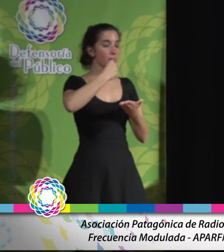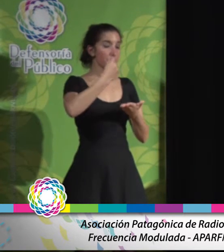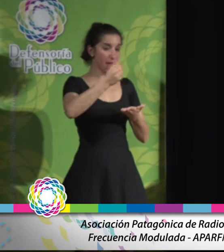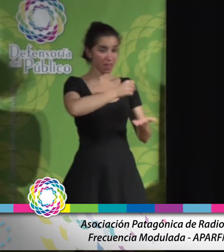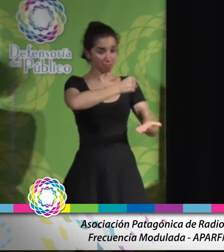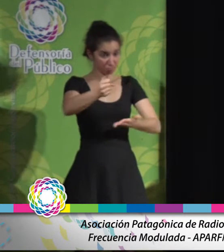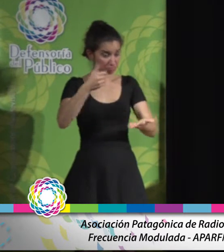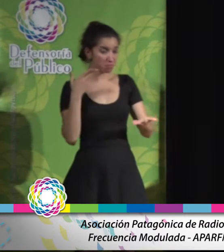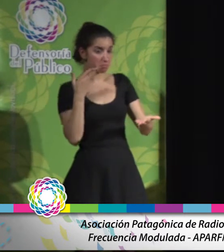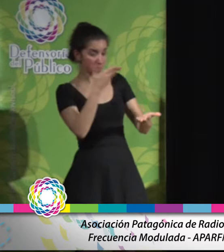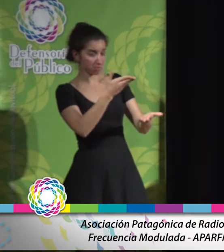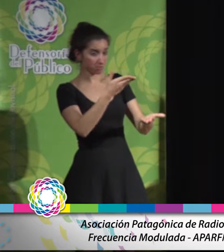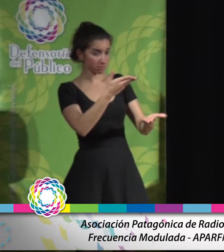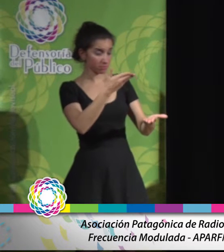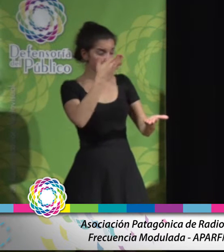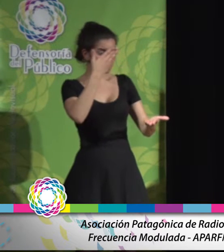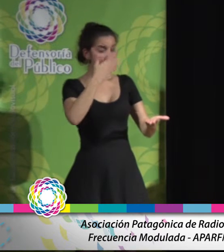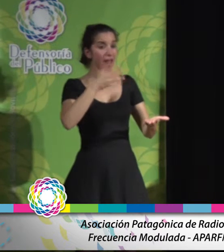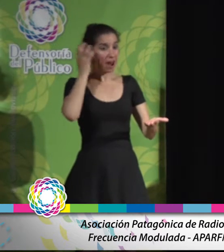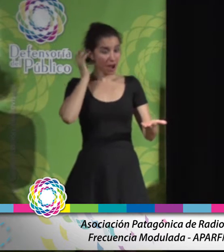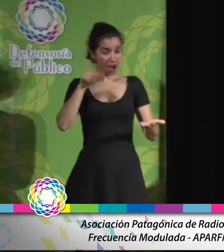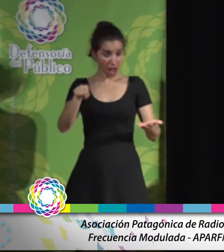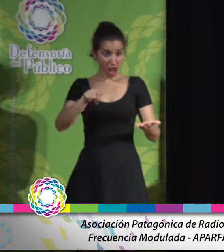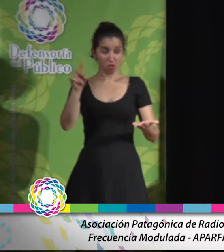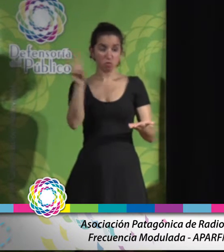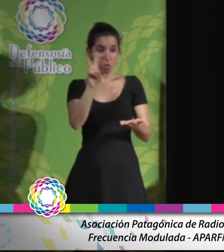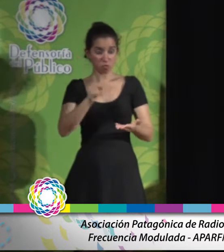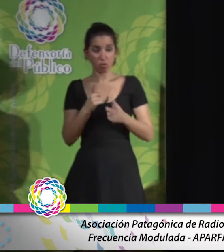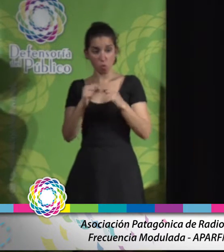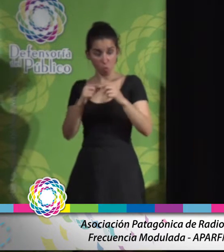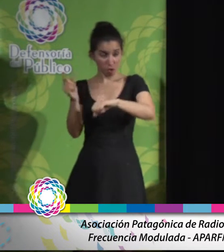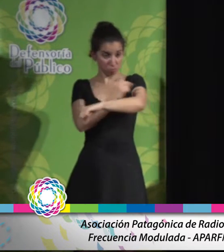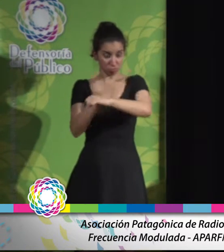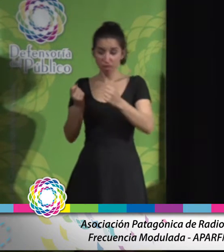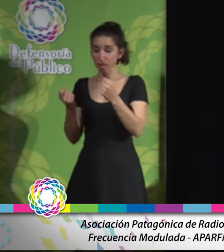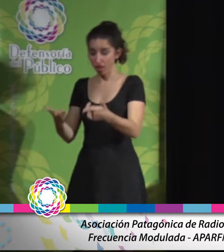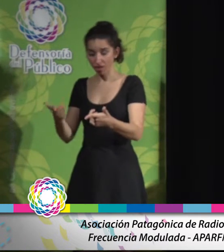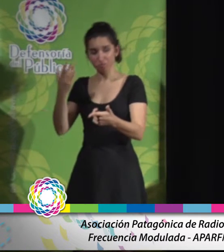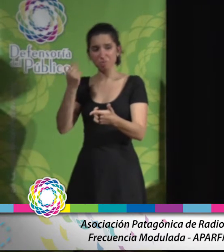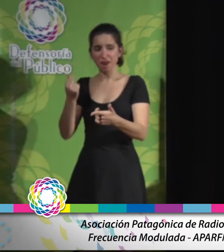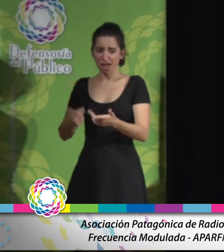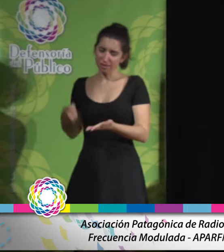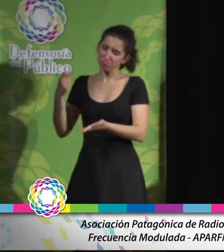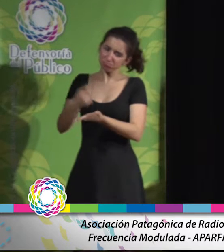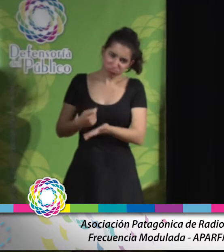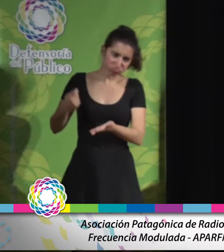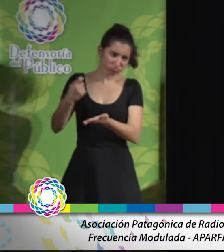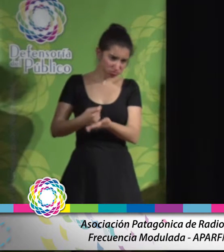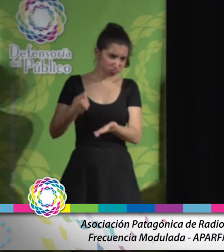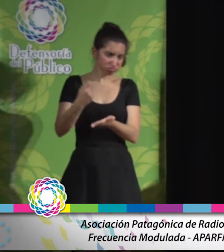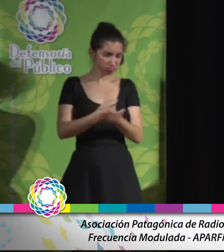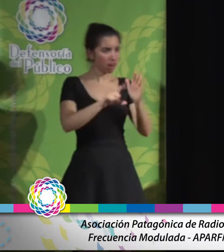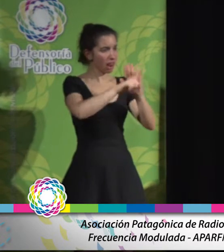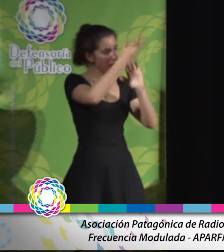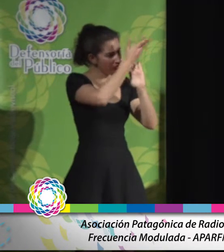modulación de frecuencia. Luego de obtener la misma, han destinado mucho dinero para la formalización del proyecto, según la ley de